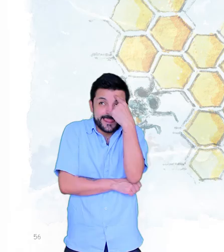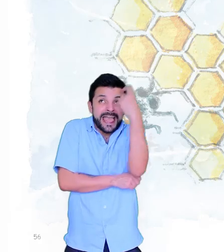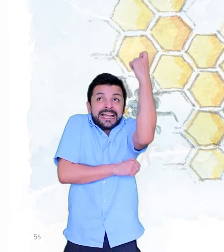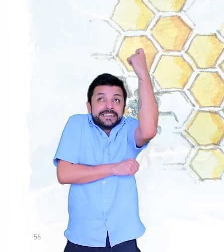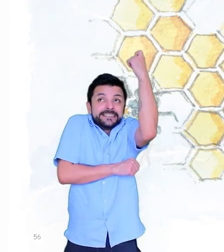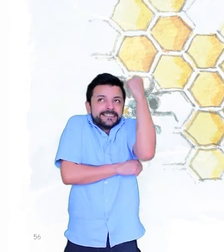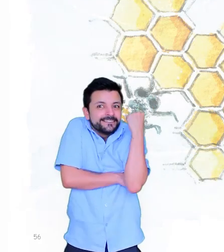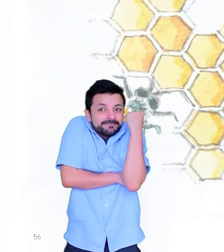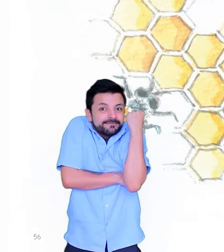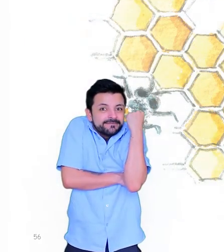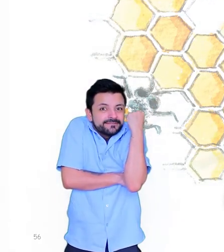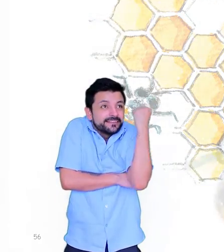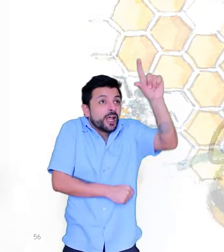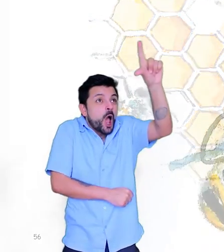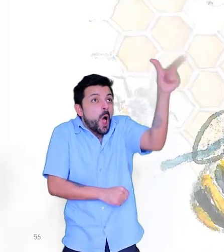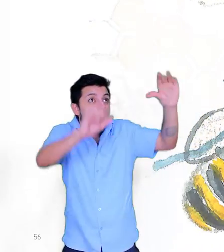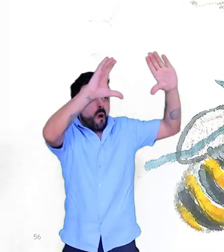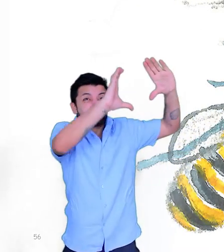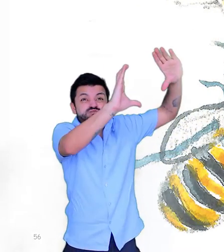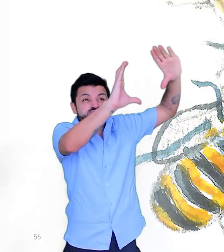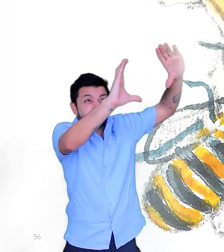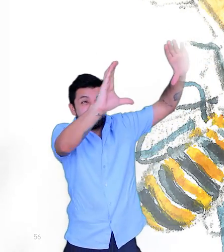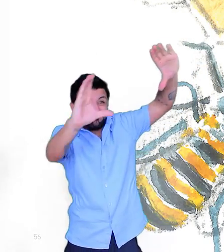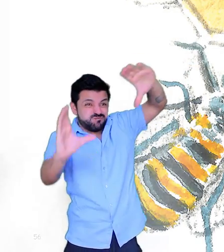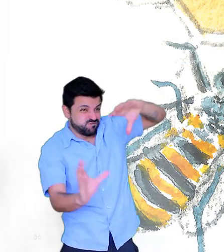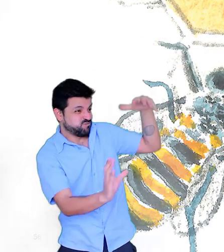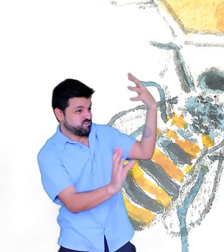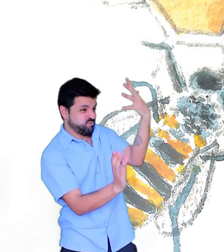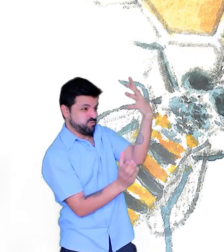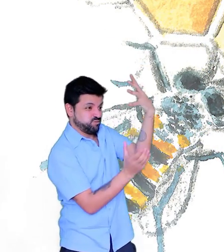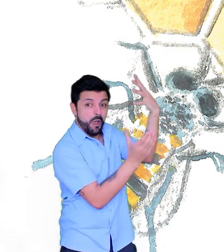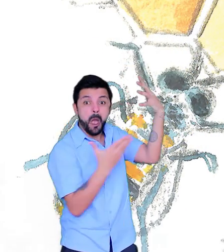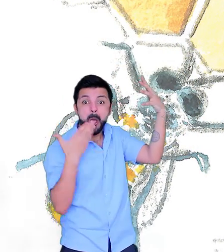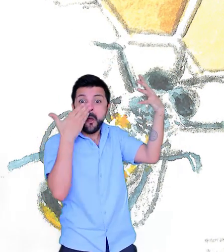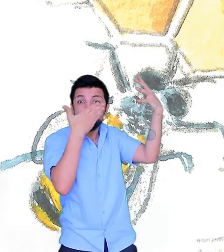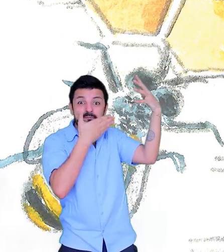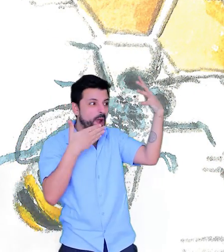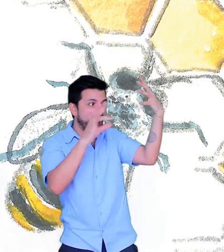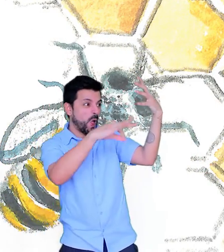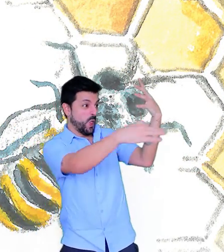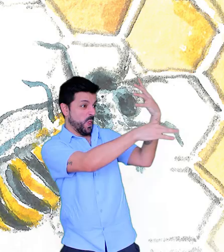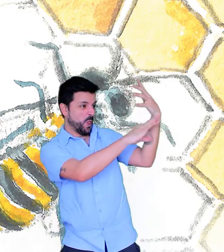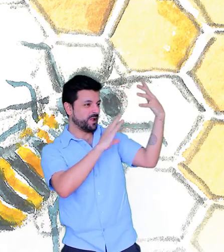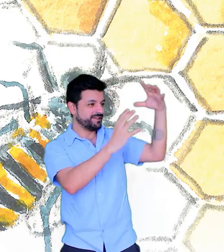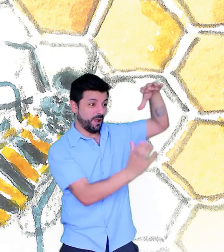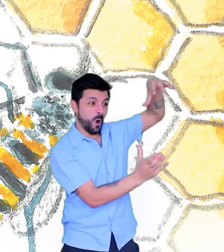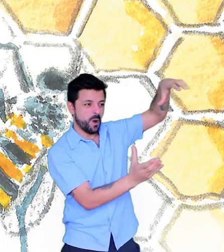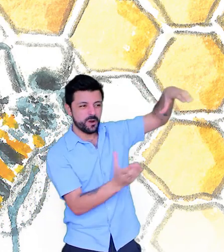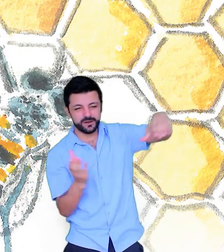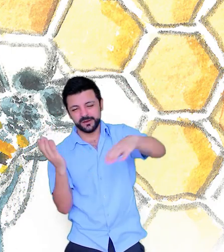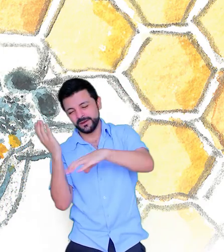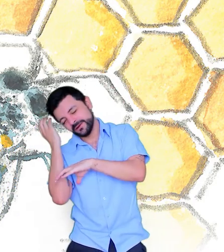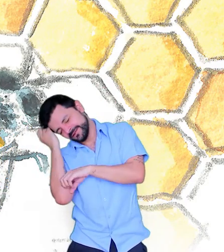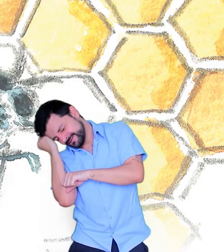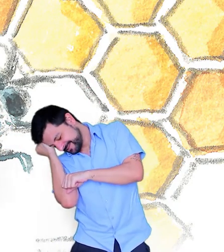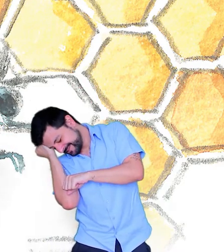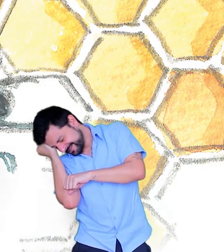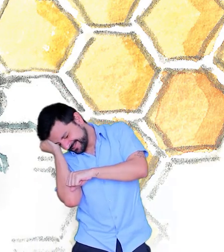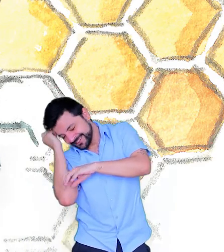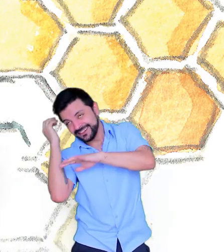Invenção Pego a lua cheia e faço dela um favo de mel Durmo com ele nos meus sonhos E acordo mais